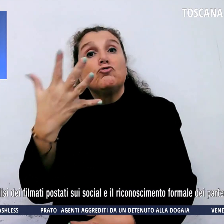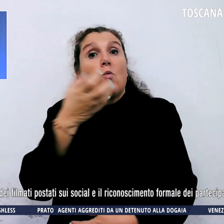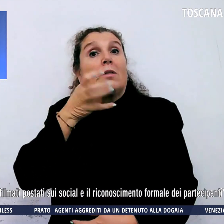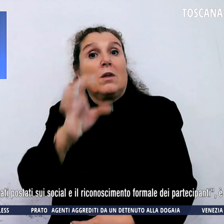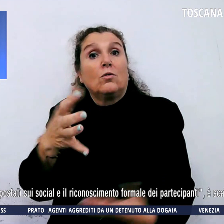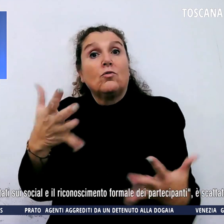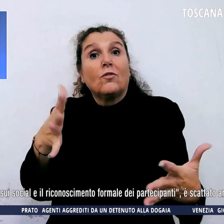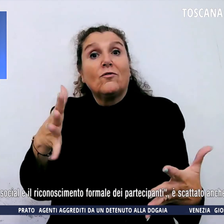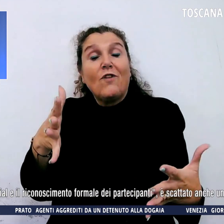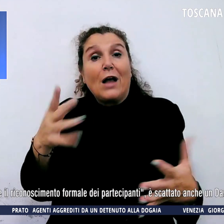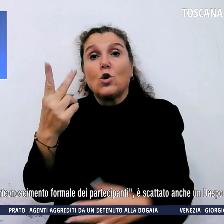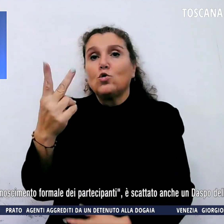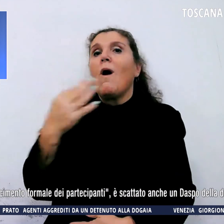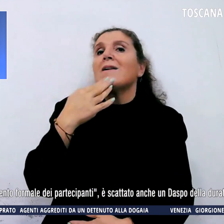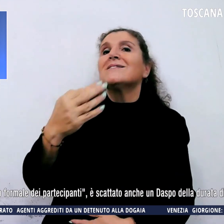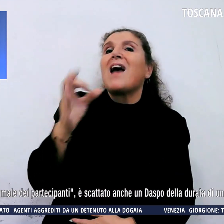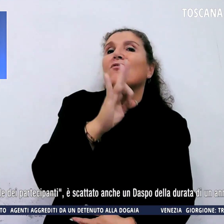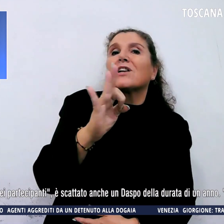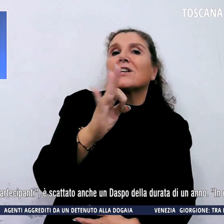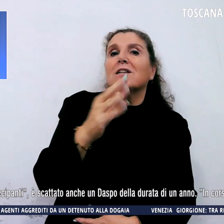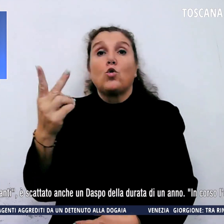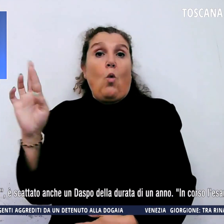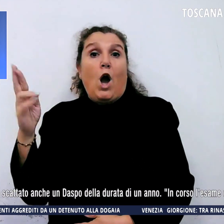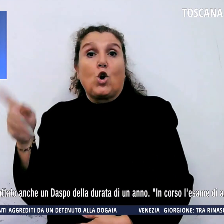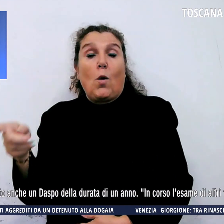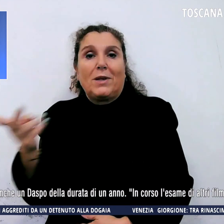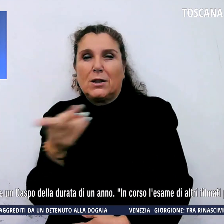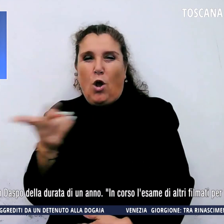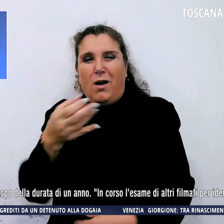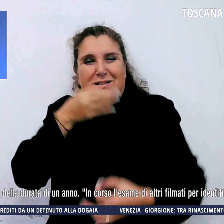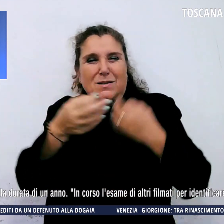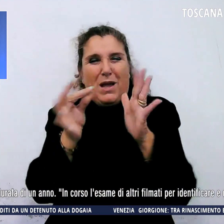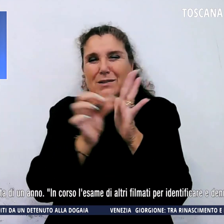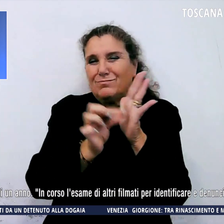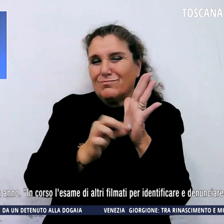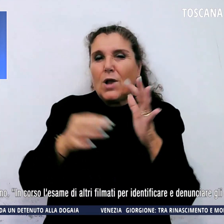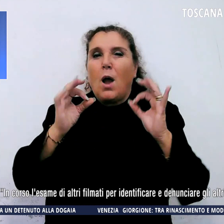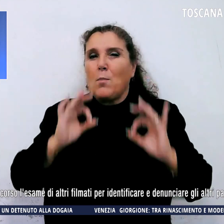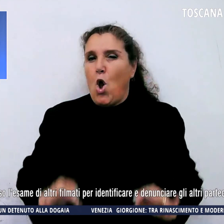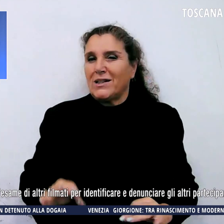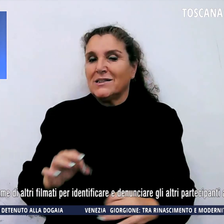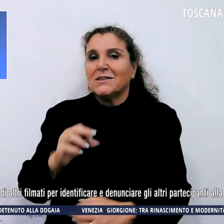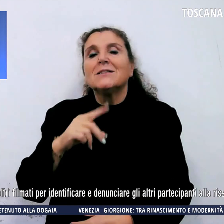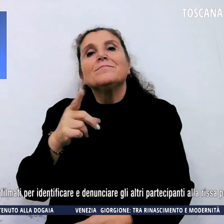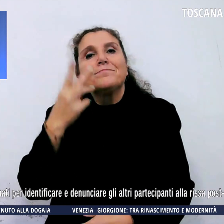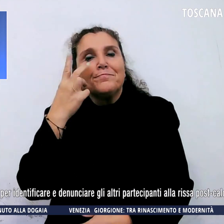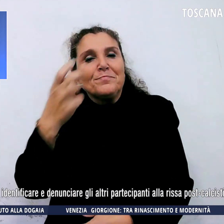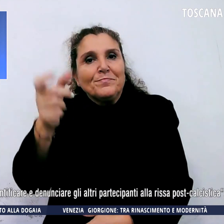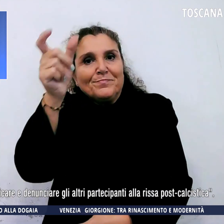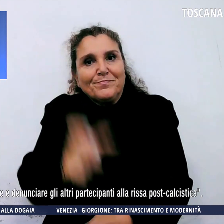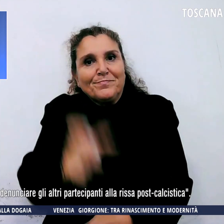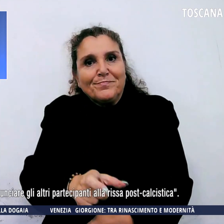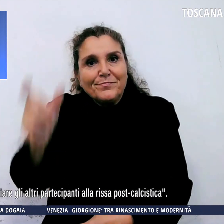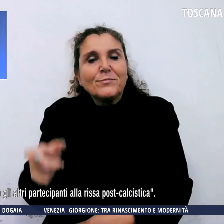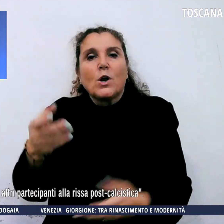San Frediano e due del Romito, spiega una nota della polizia che li ha individuati attraverso l'analisi